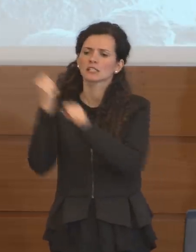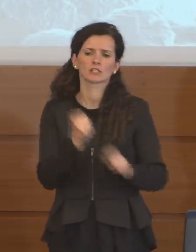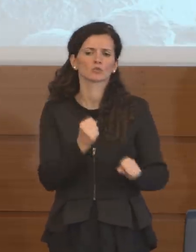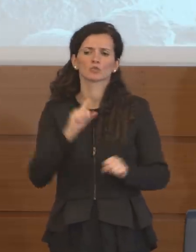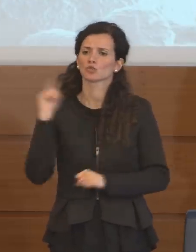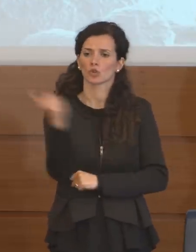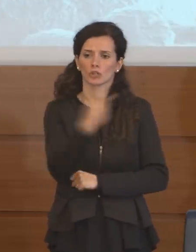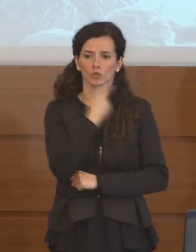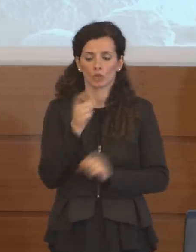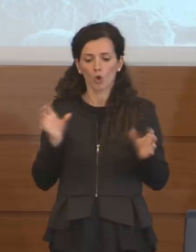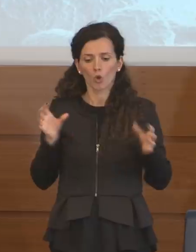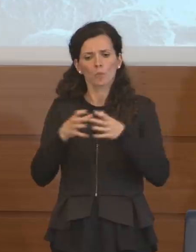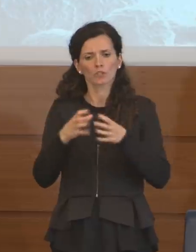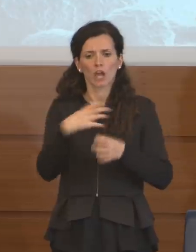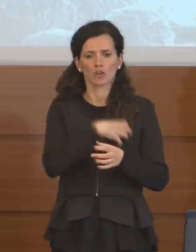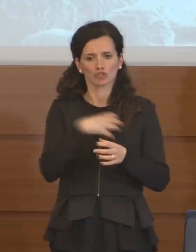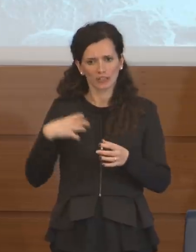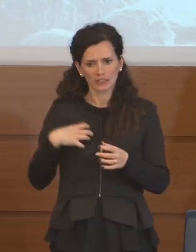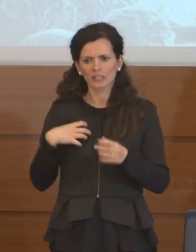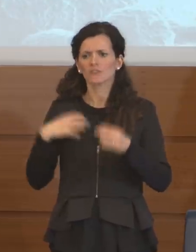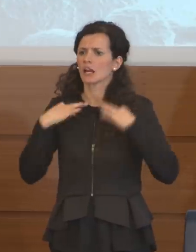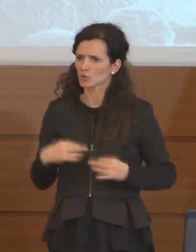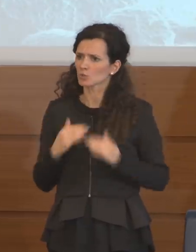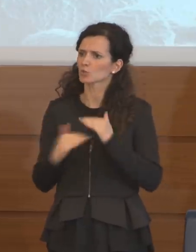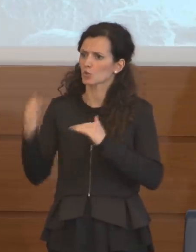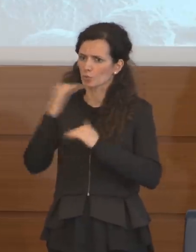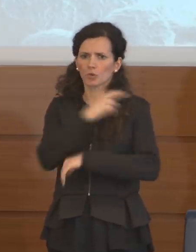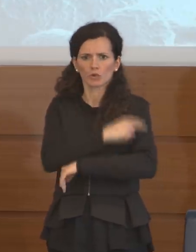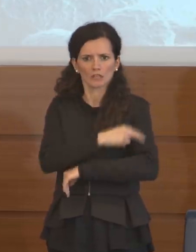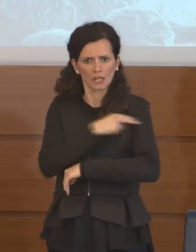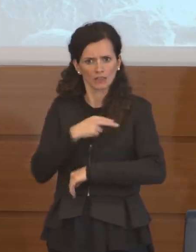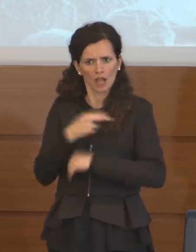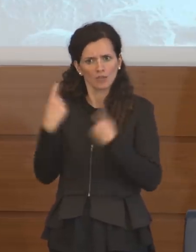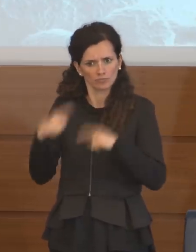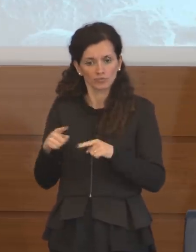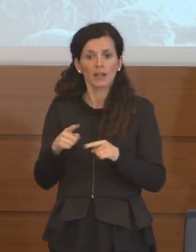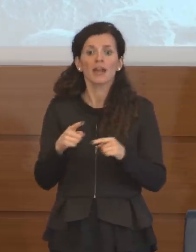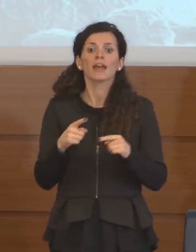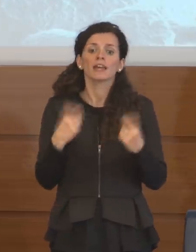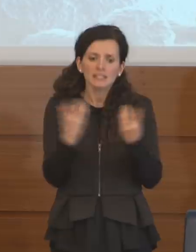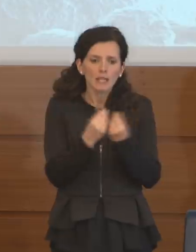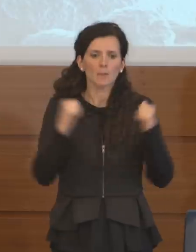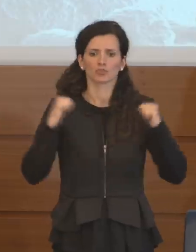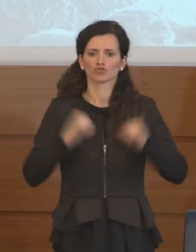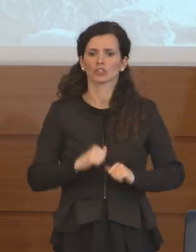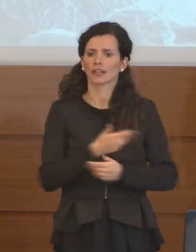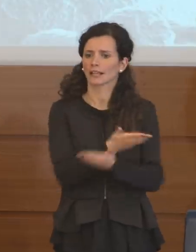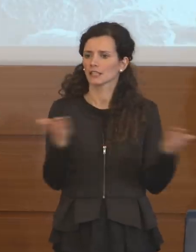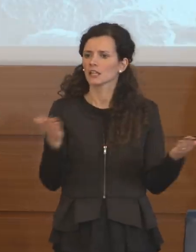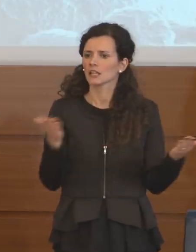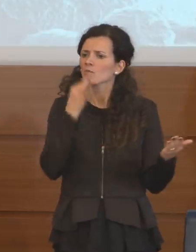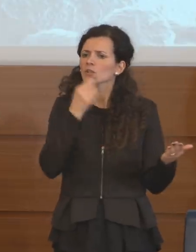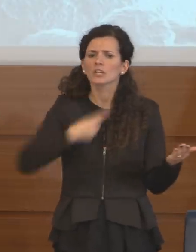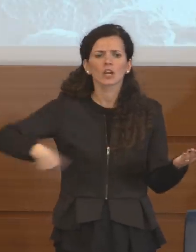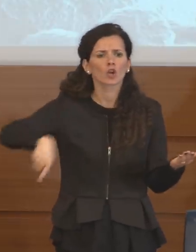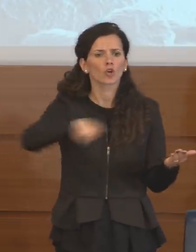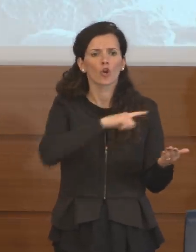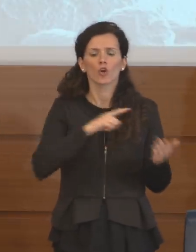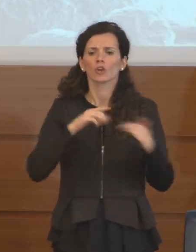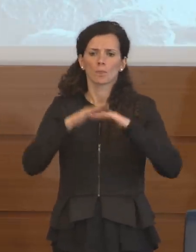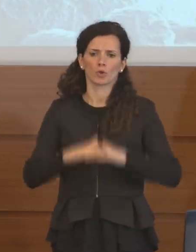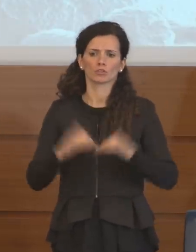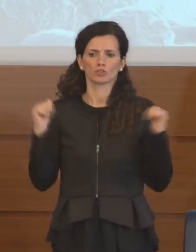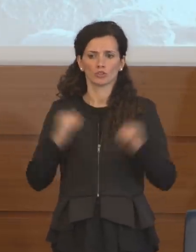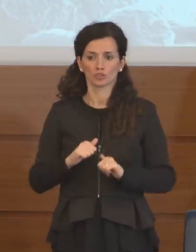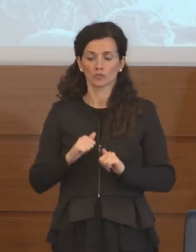la comunità scientifica, quindi anche l'Istituto Superiore di Sanità e i cittadini siamo tutti quanti noi protezione civile, quando